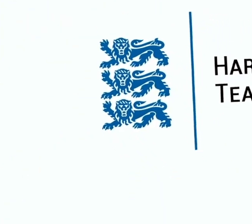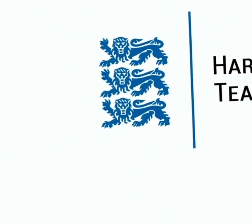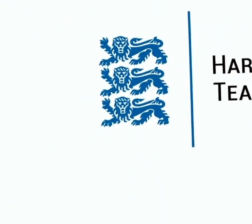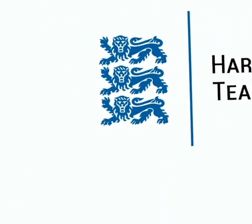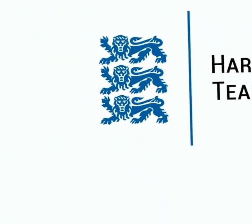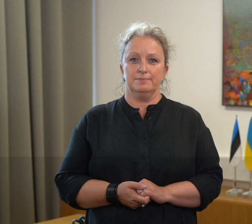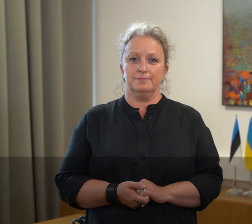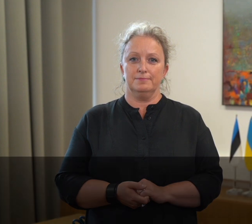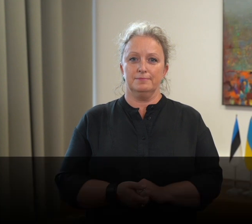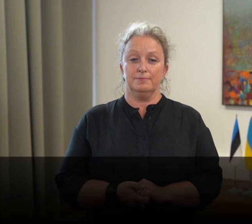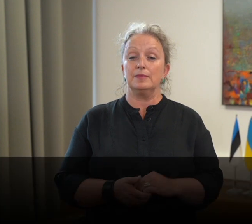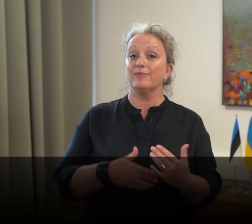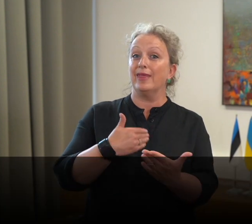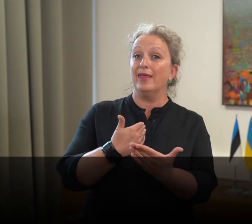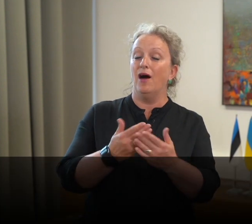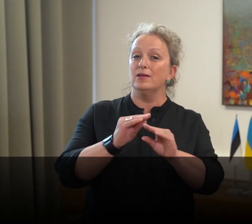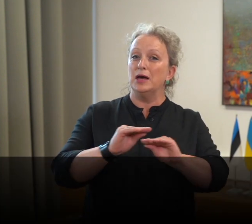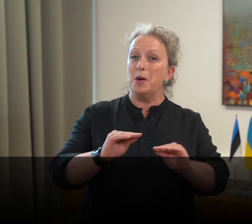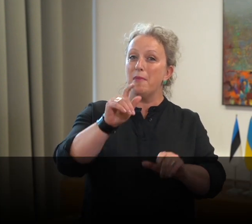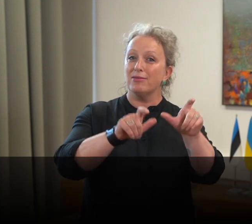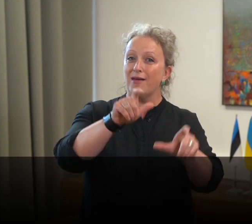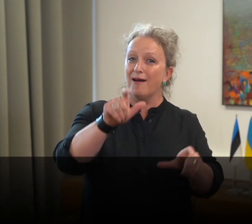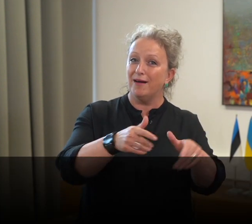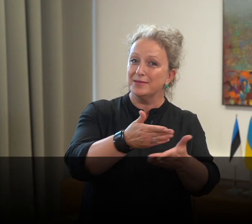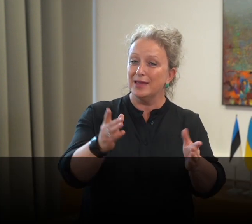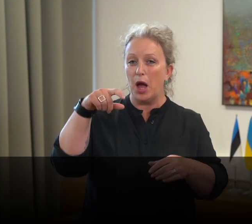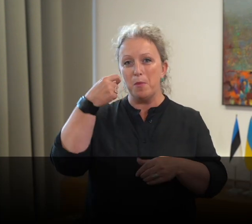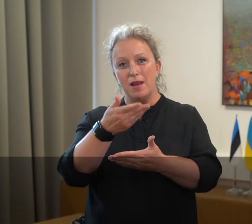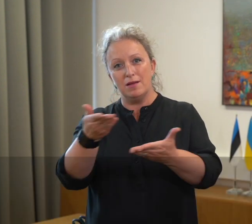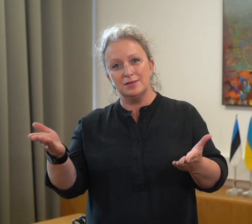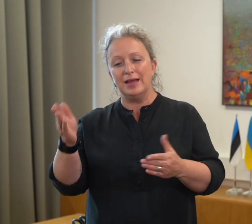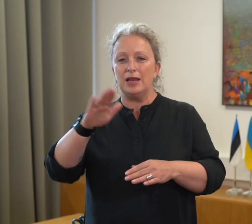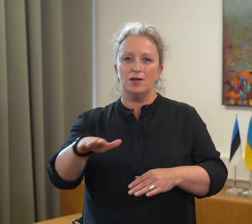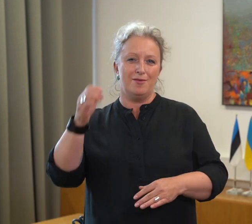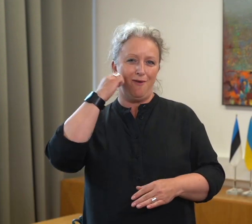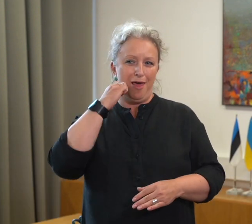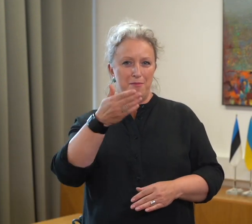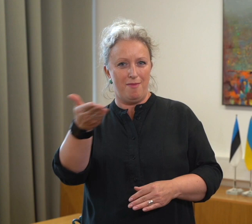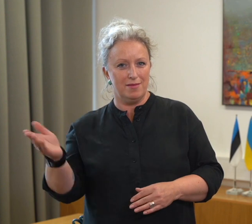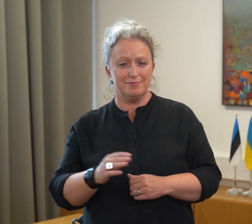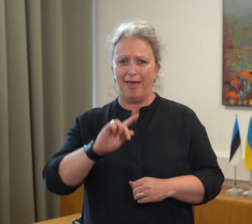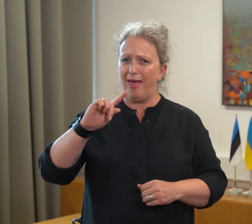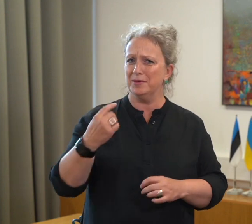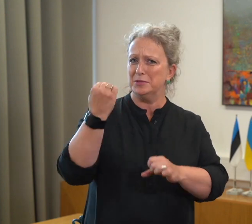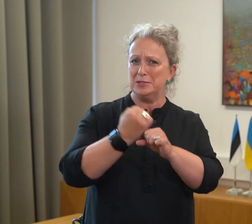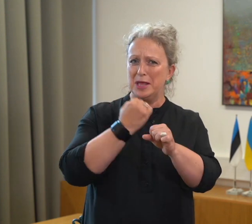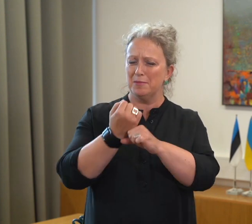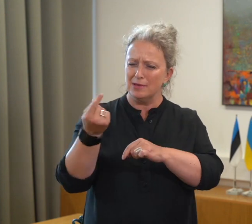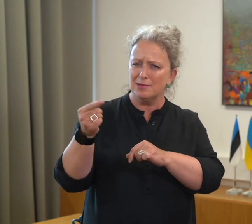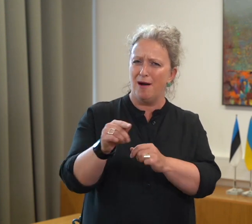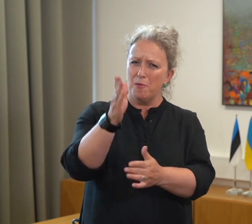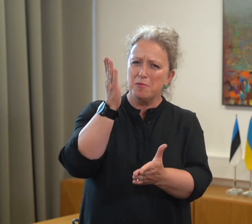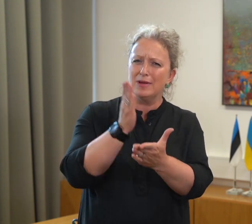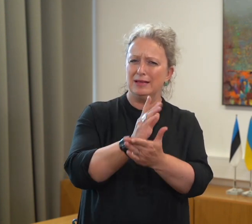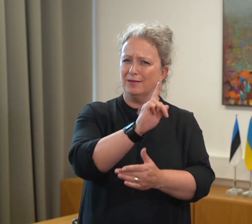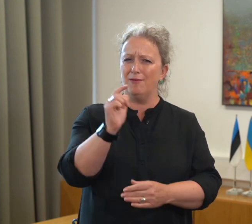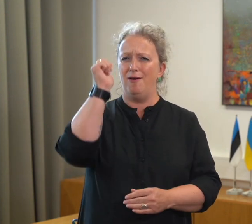TÕHUTIHLAS Head õpetajad, õpilased ja lapsevanemad! Esimene september saabub kindlalt